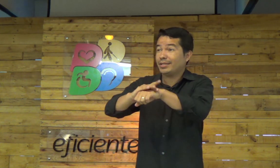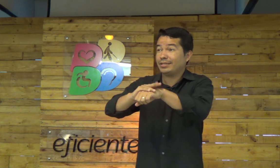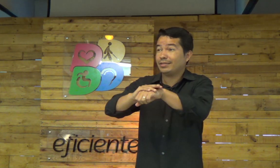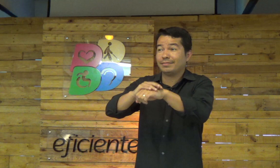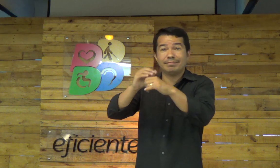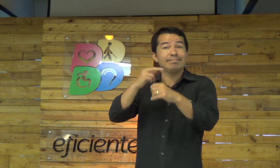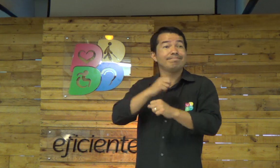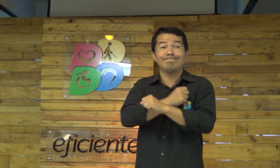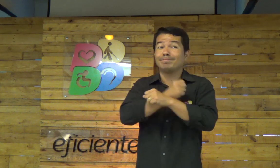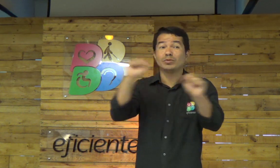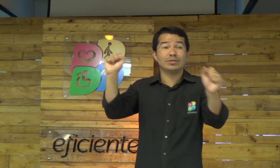Doença.